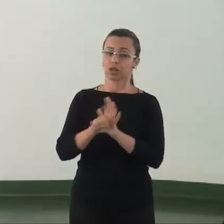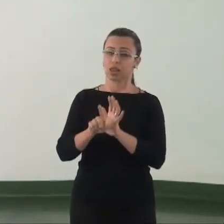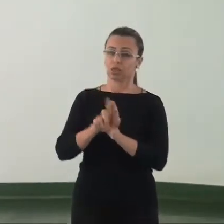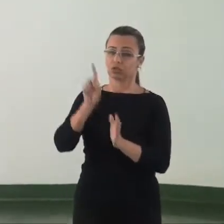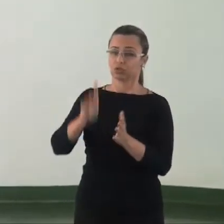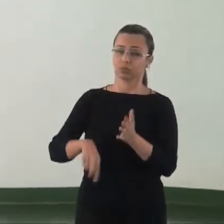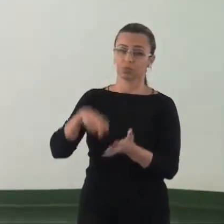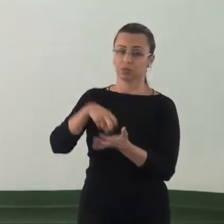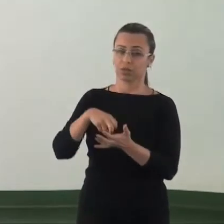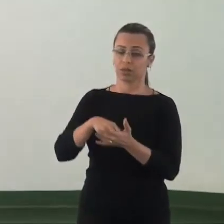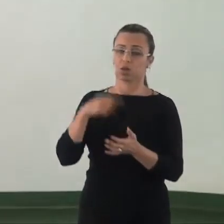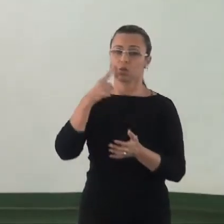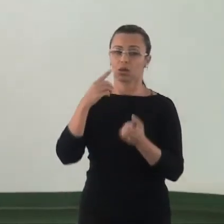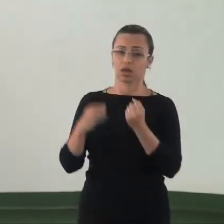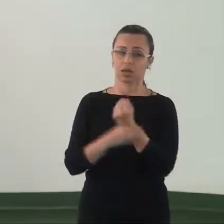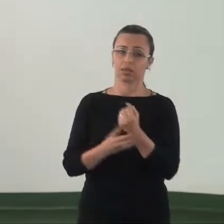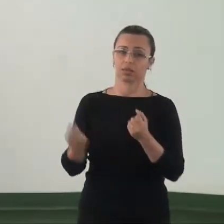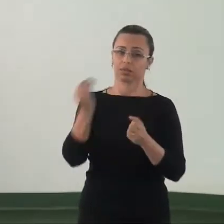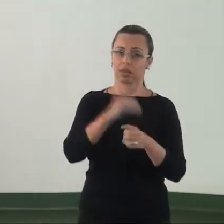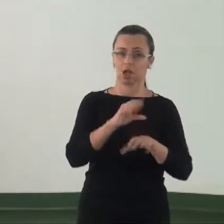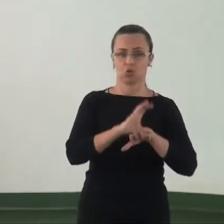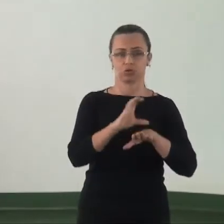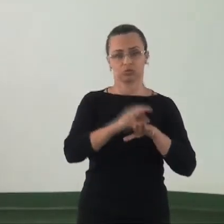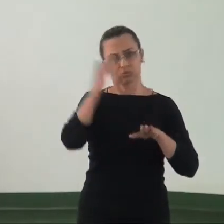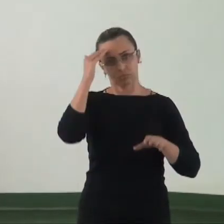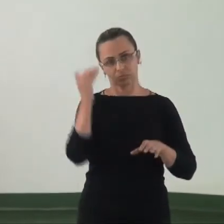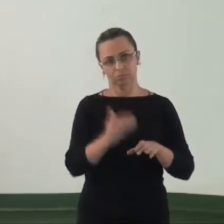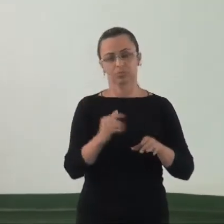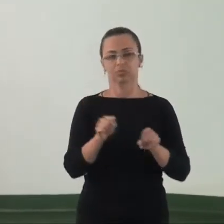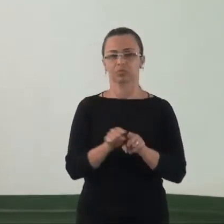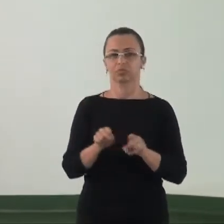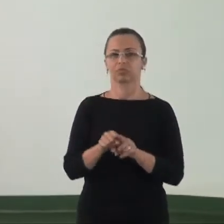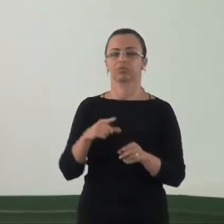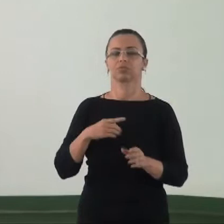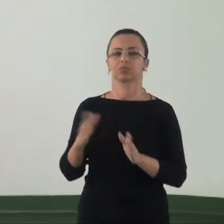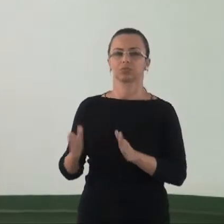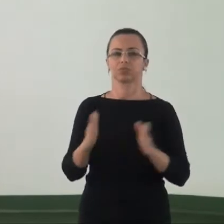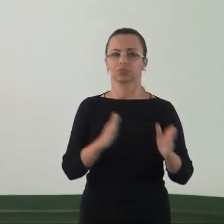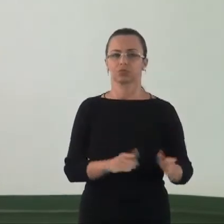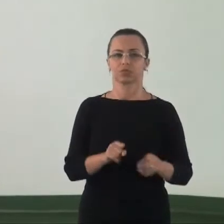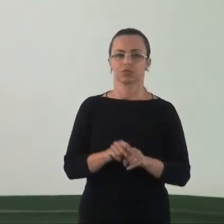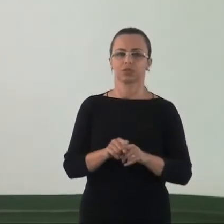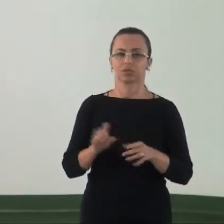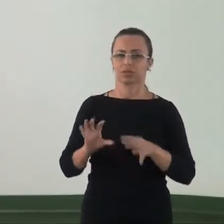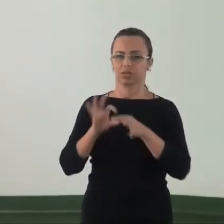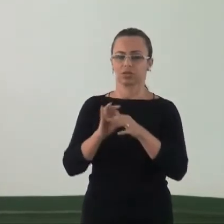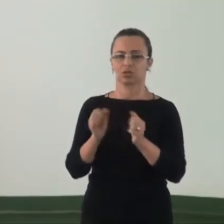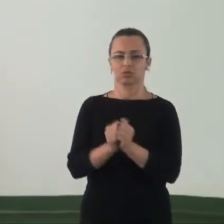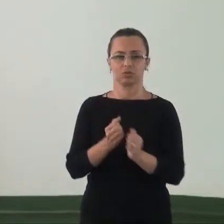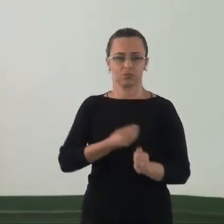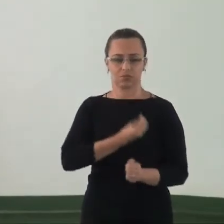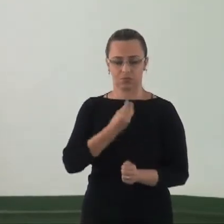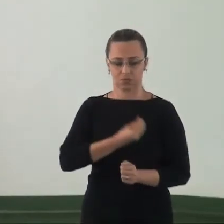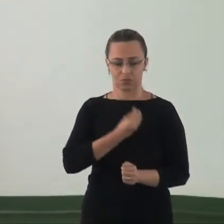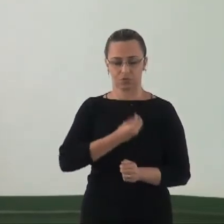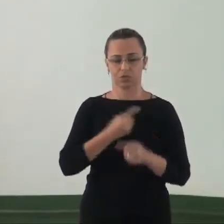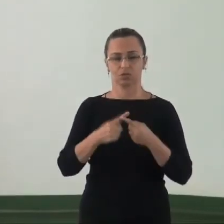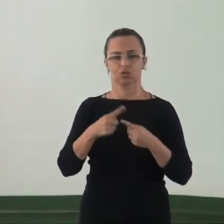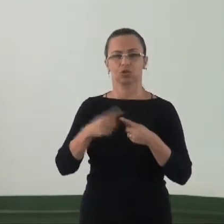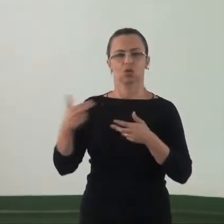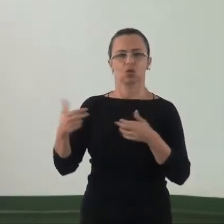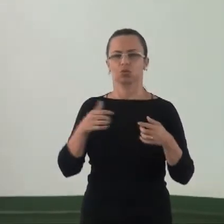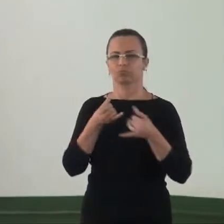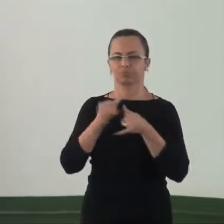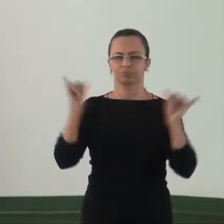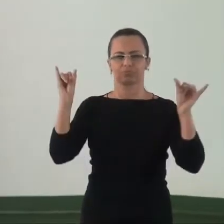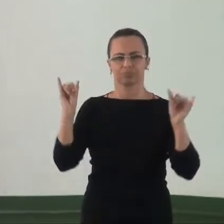constitucionais realização de capacitação dos ingressantes com estágio de vivência nas situações de conflito